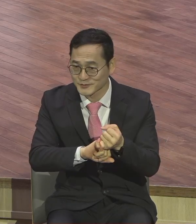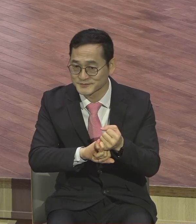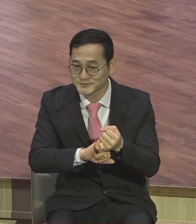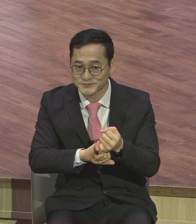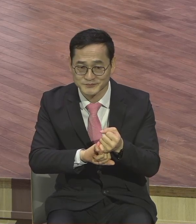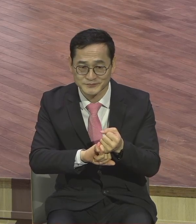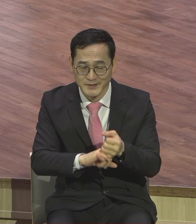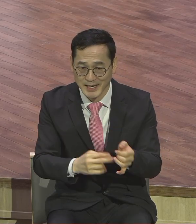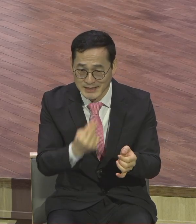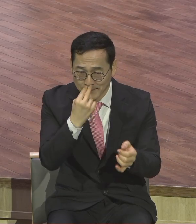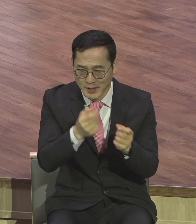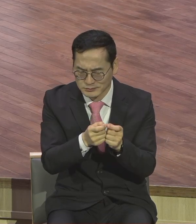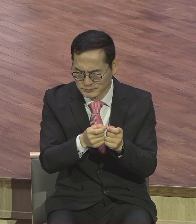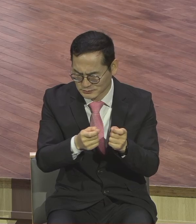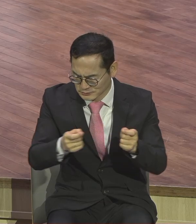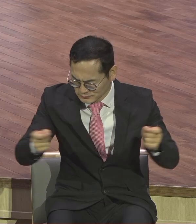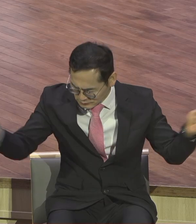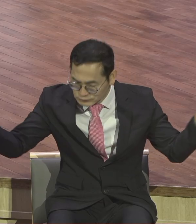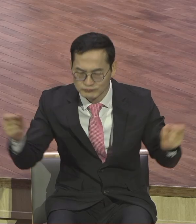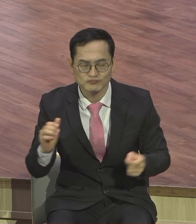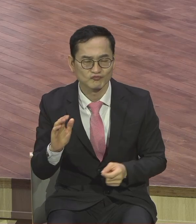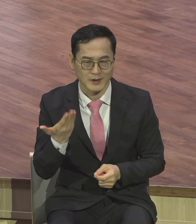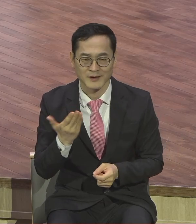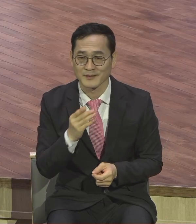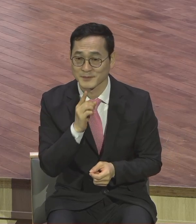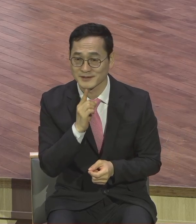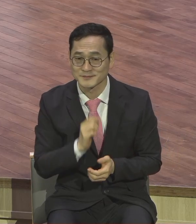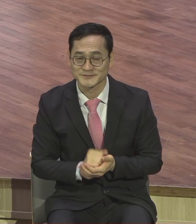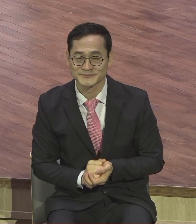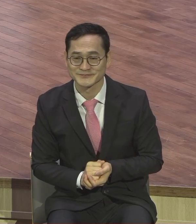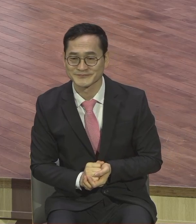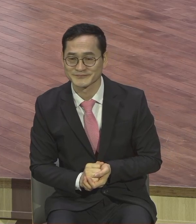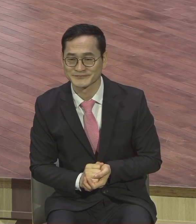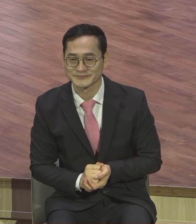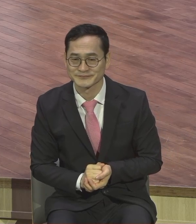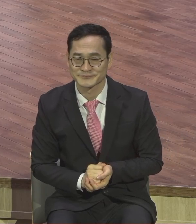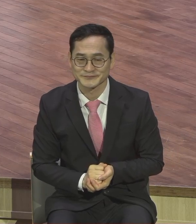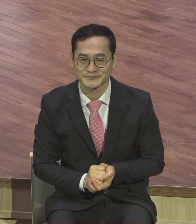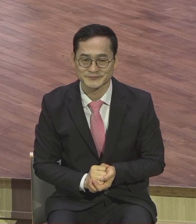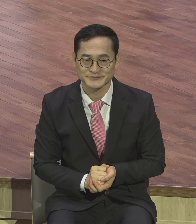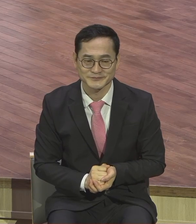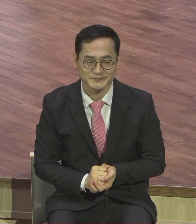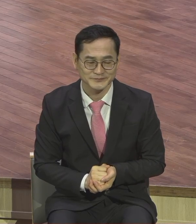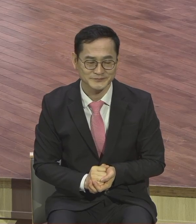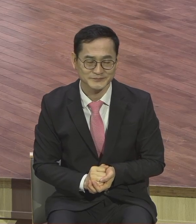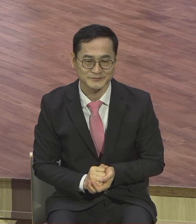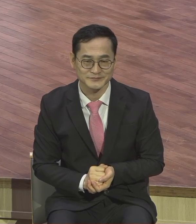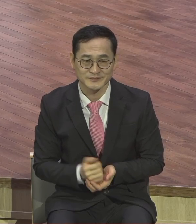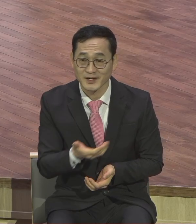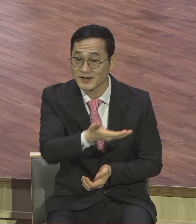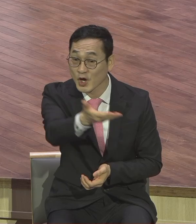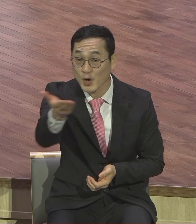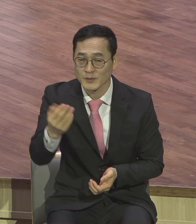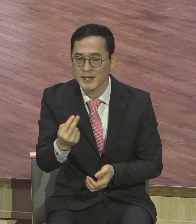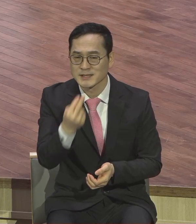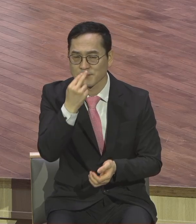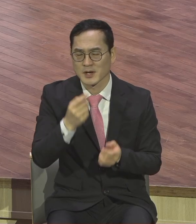이 땅에서 은약 잡고 전도대 삶을 살려는 여러분에게 생명이 길리라.